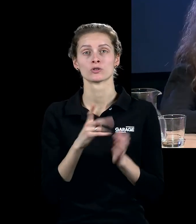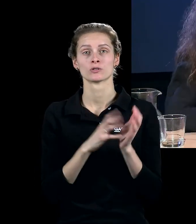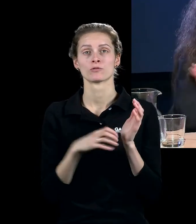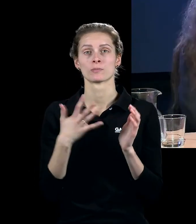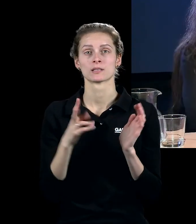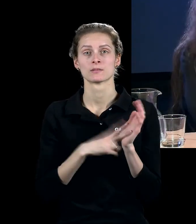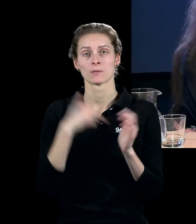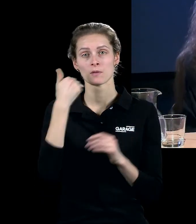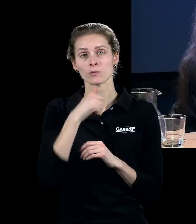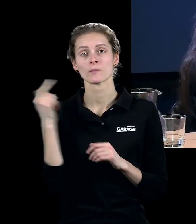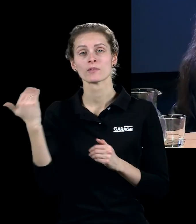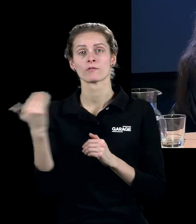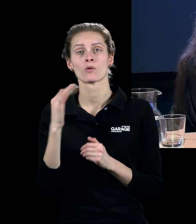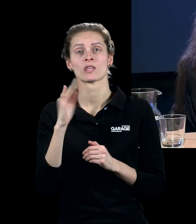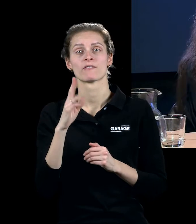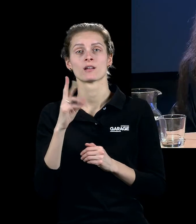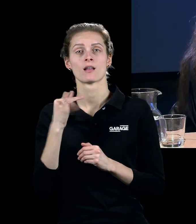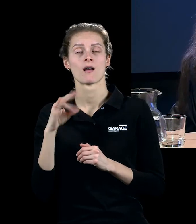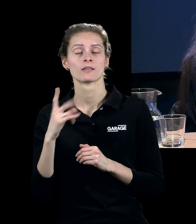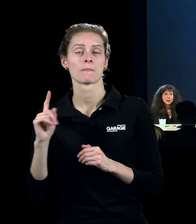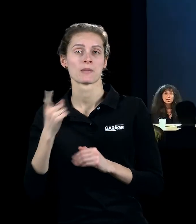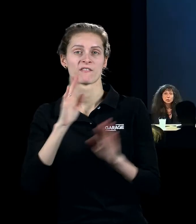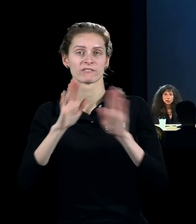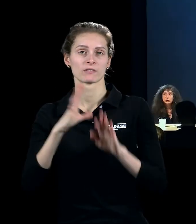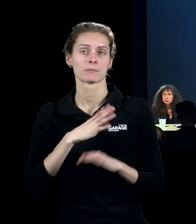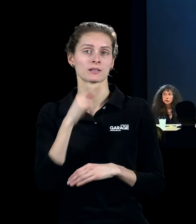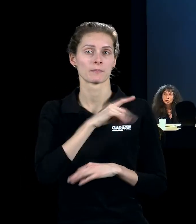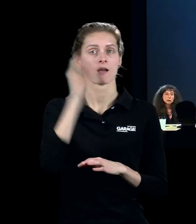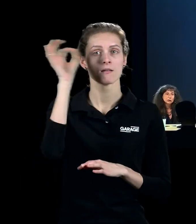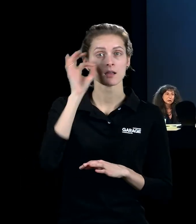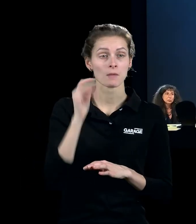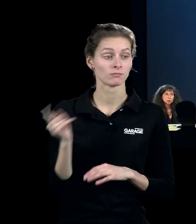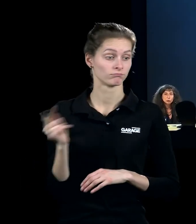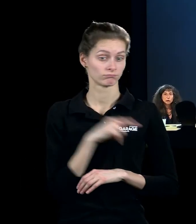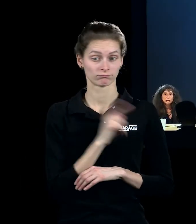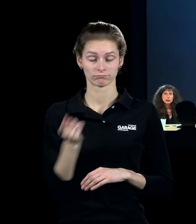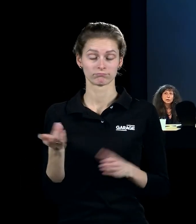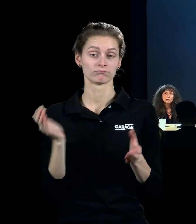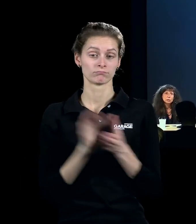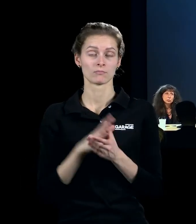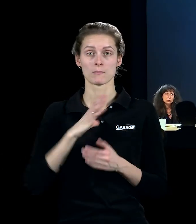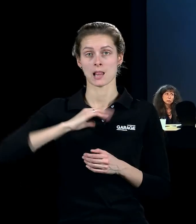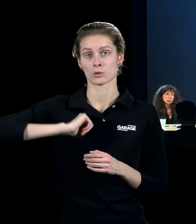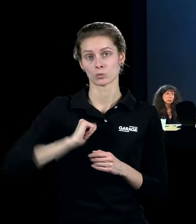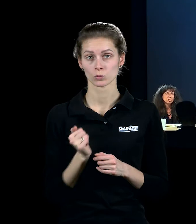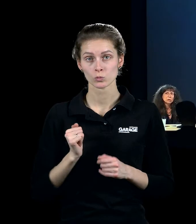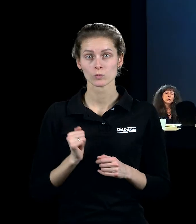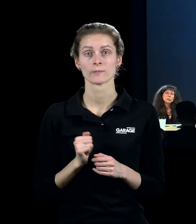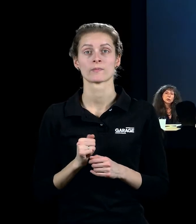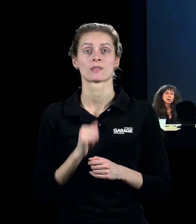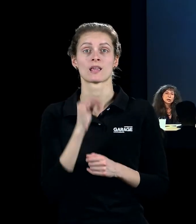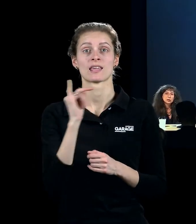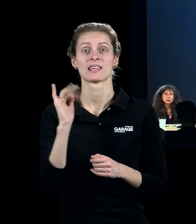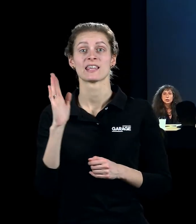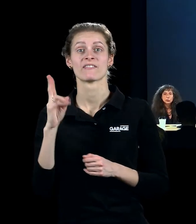выставка, одна из первых выставок у Кляйна была в Германии. Вот они тогда познакомились, действительно были друзья, и Ив